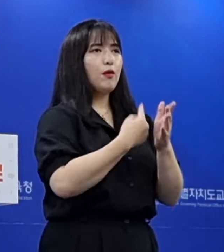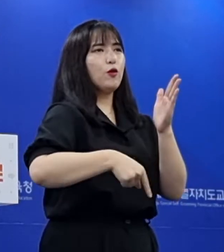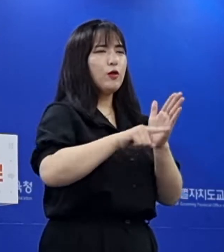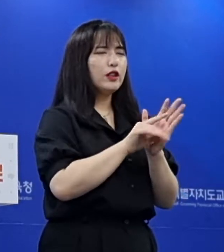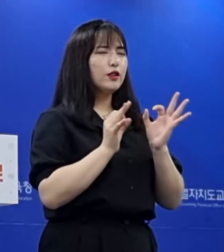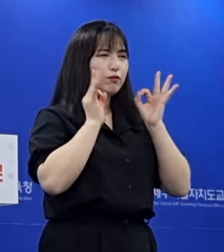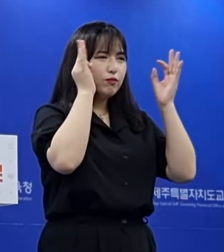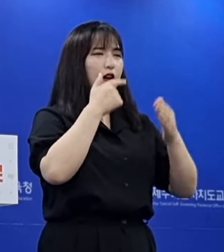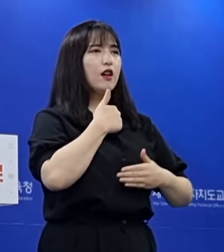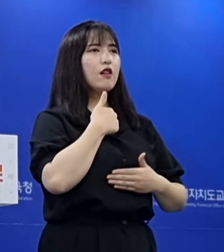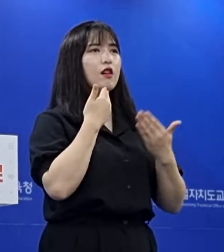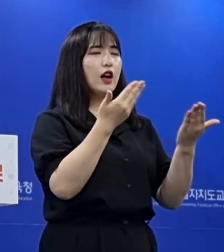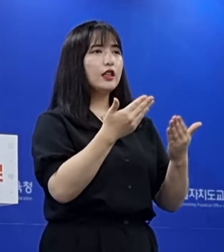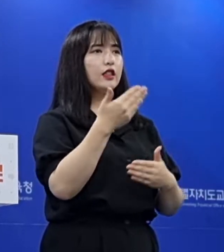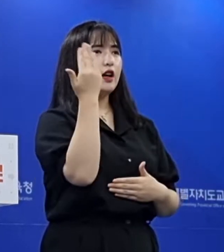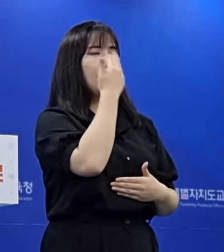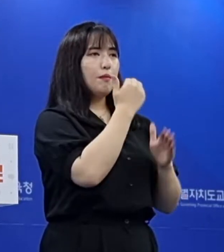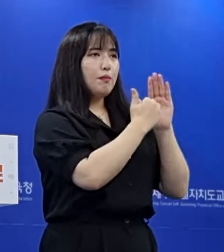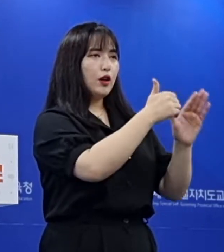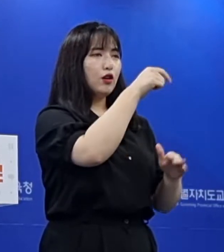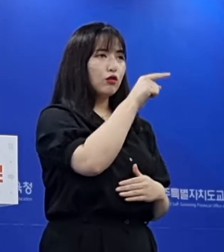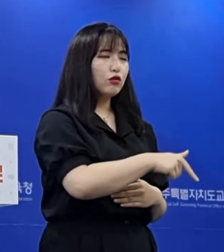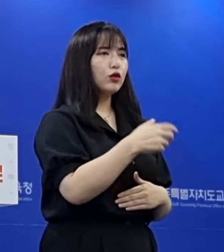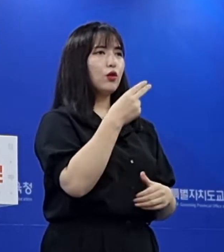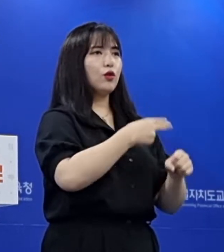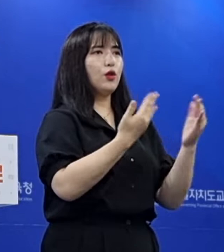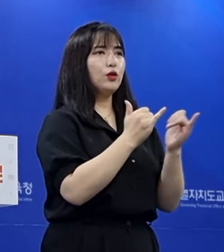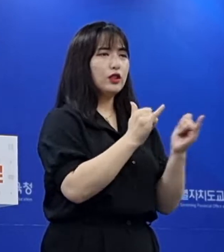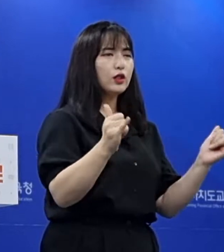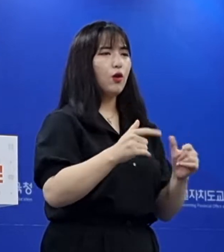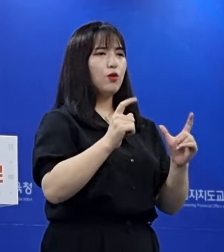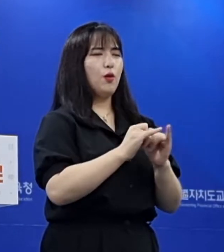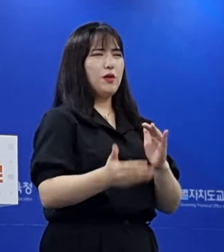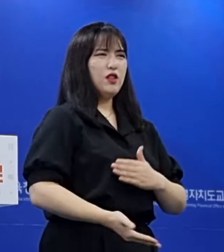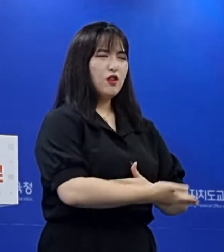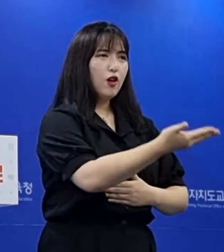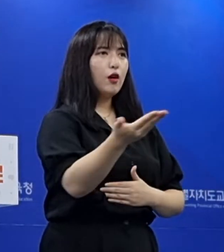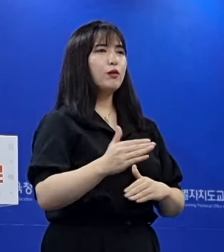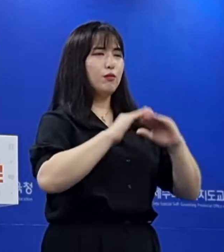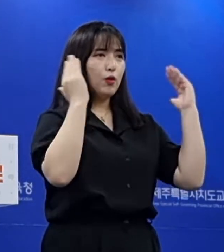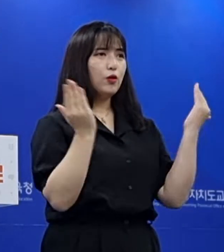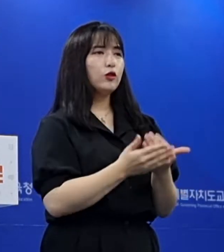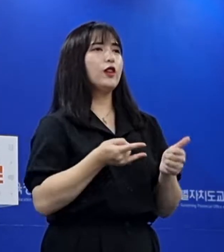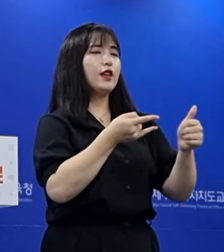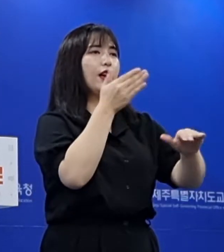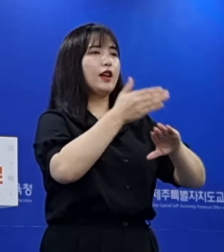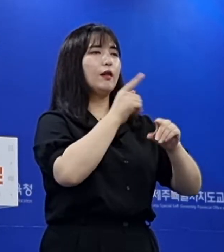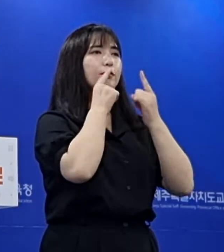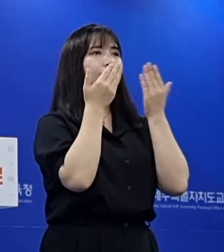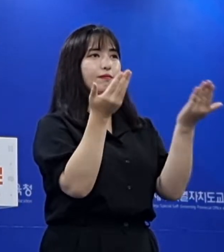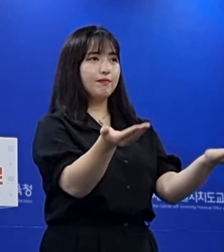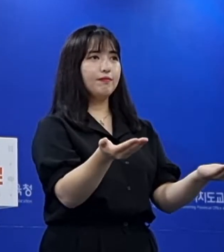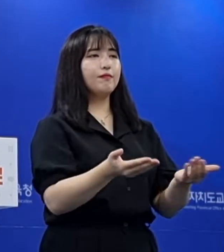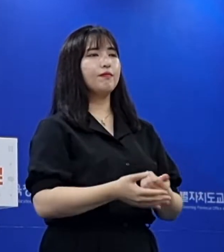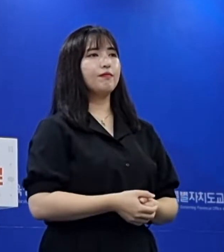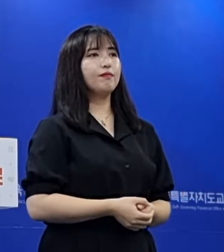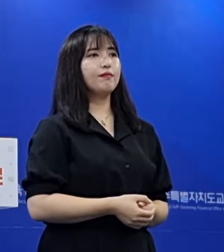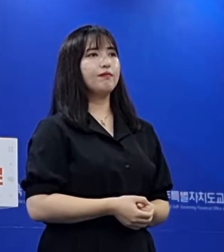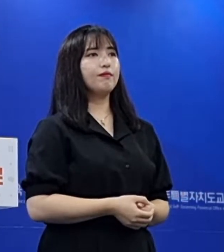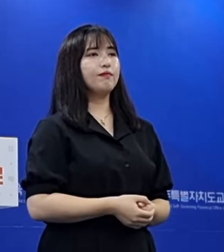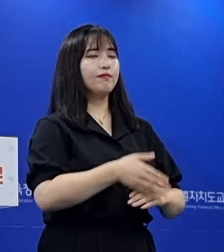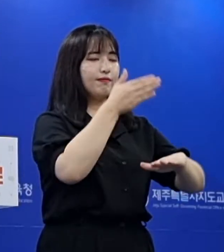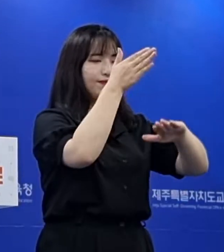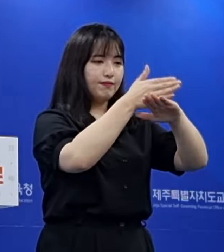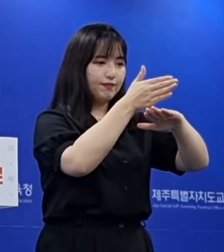의료 및 방역당국 교직원, 학부모님, 학생, 도민 여러분께 다시 한 번 고마운 말씀을 드립니다.